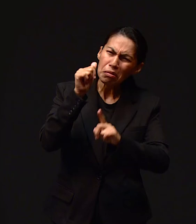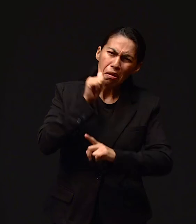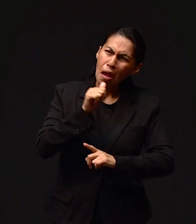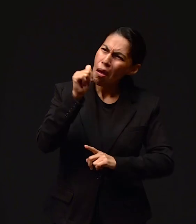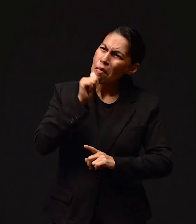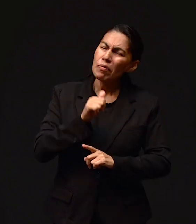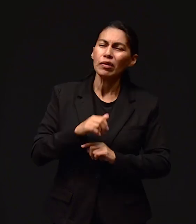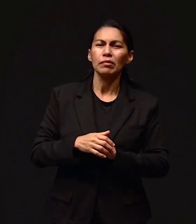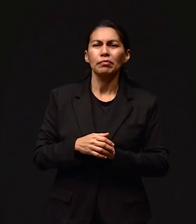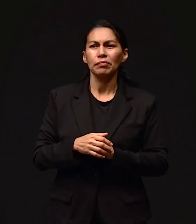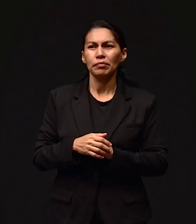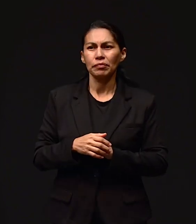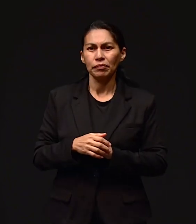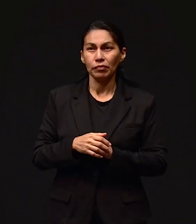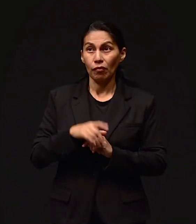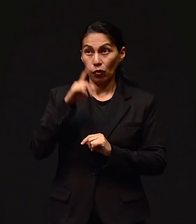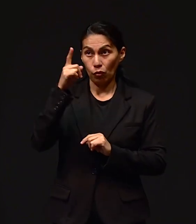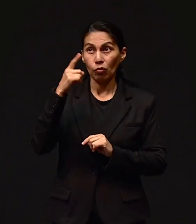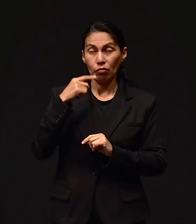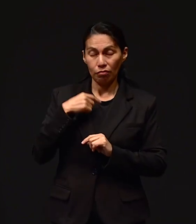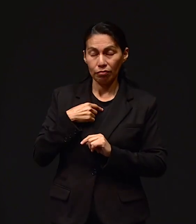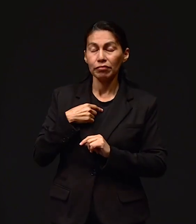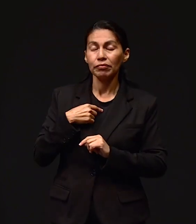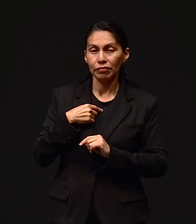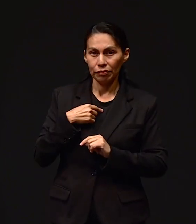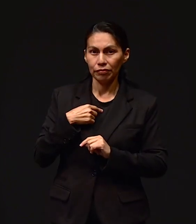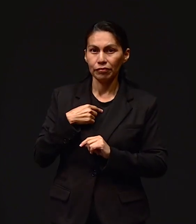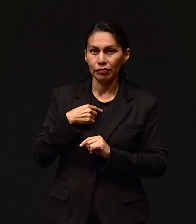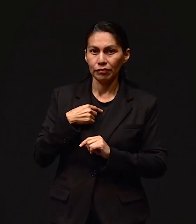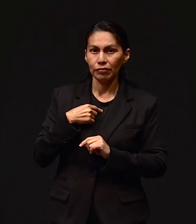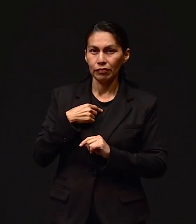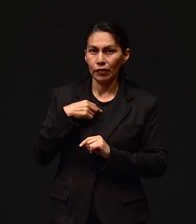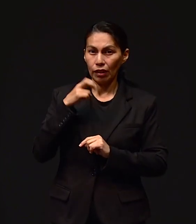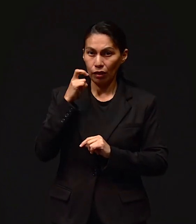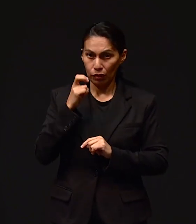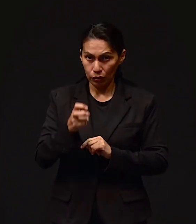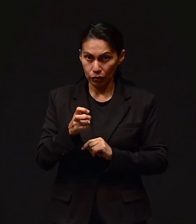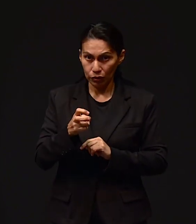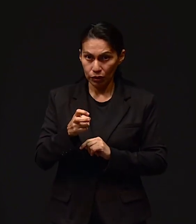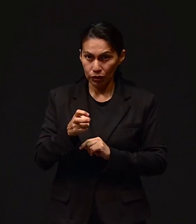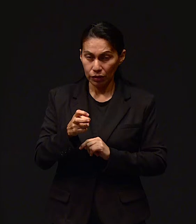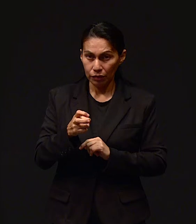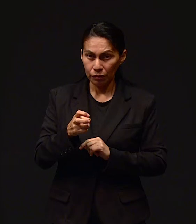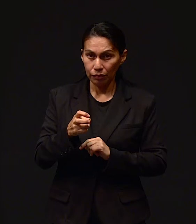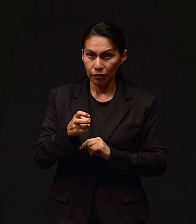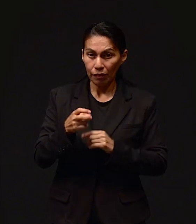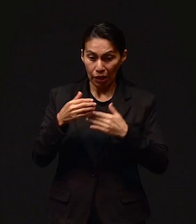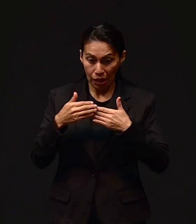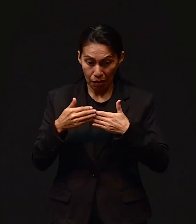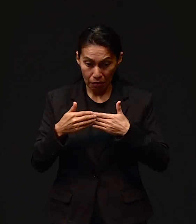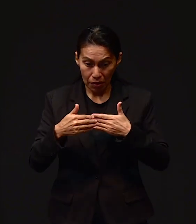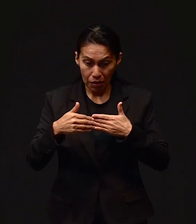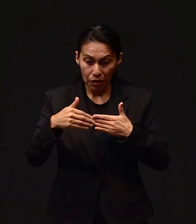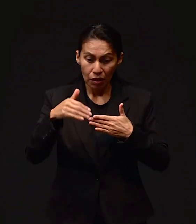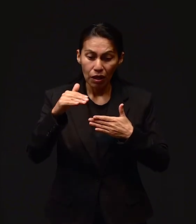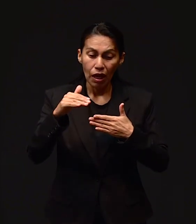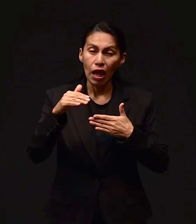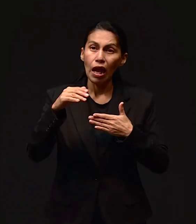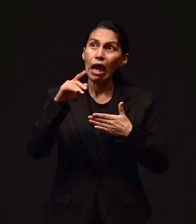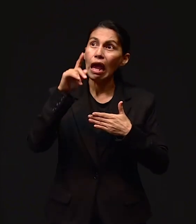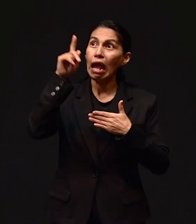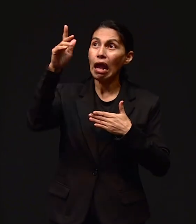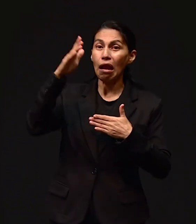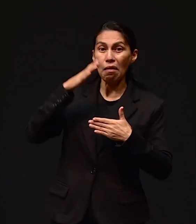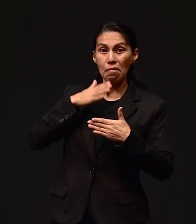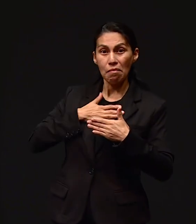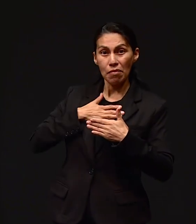padre donde quiera y donde quiera que yo esté, tú vayas conmigo. Entonces, a partir de ese momento yo lo hice